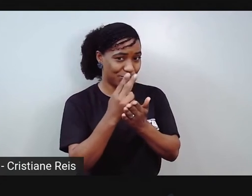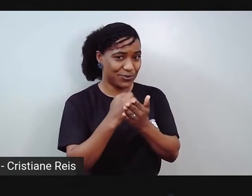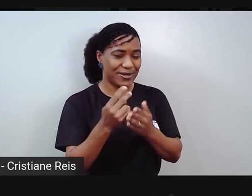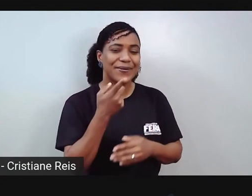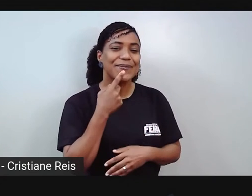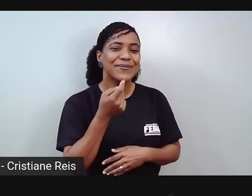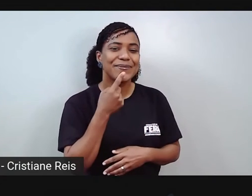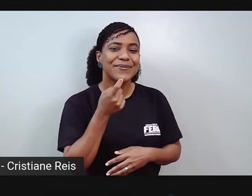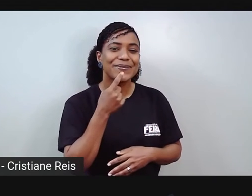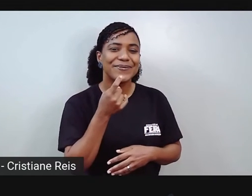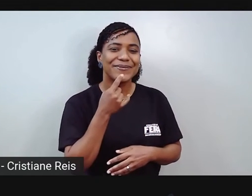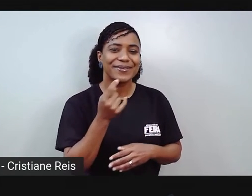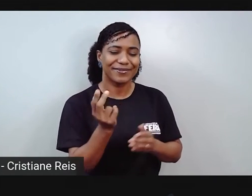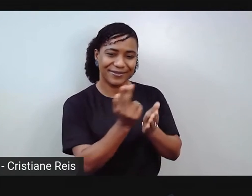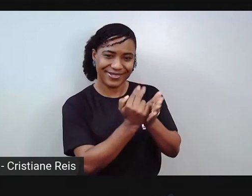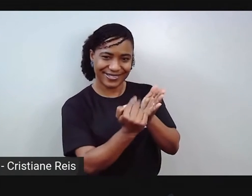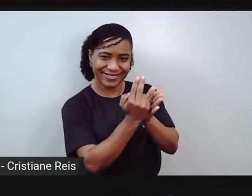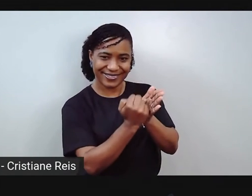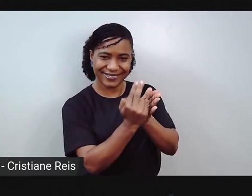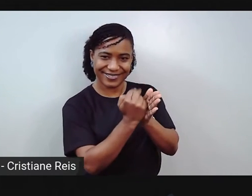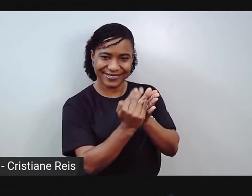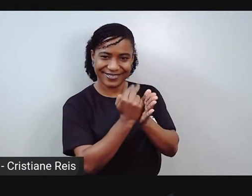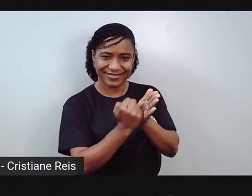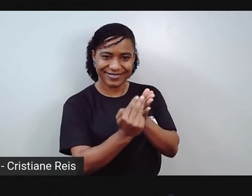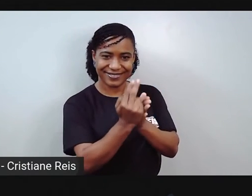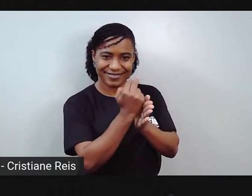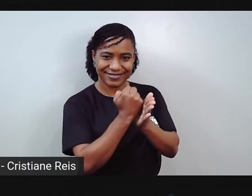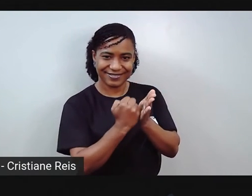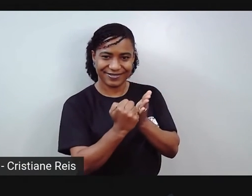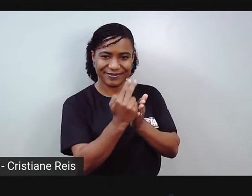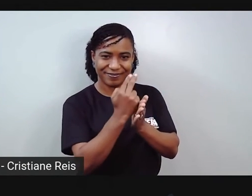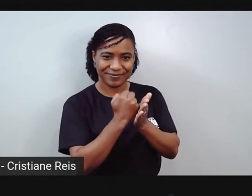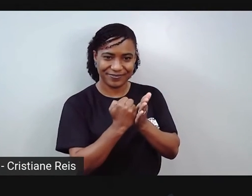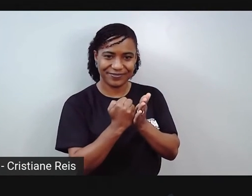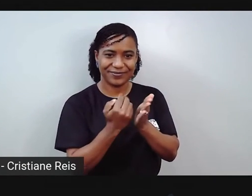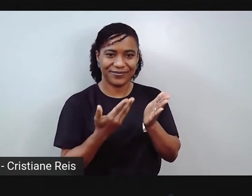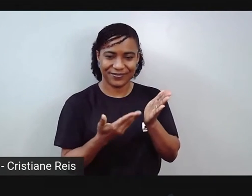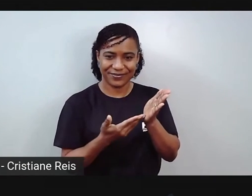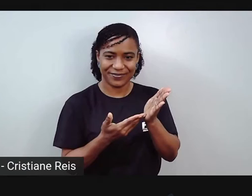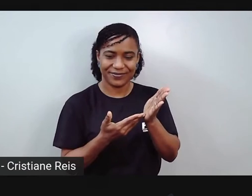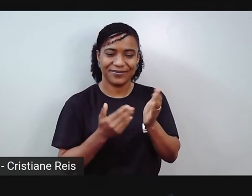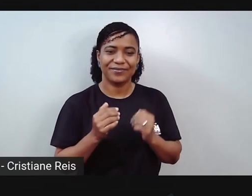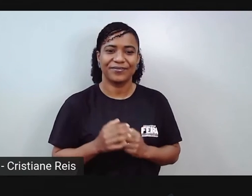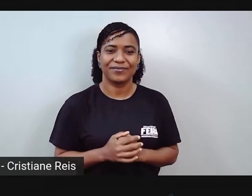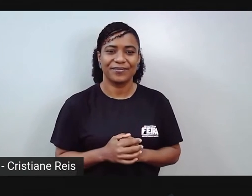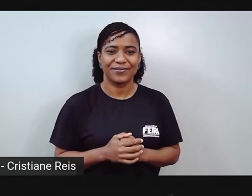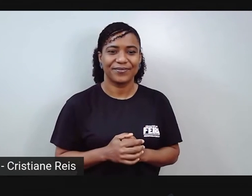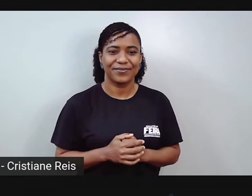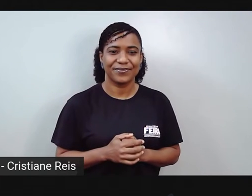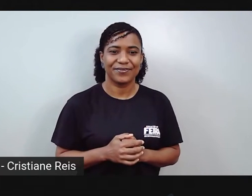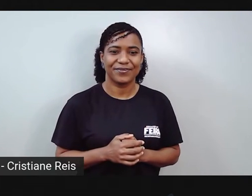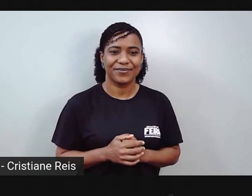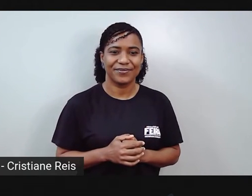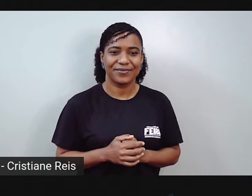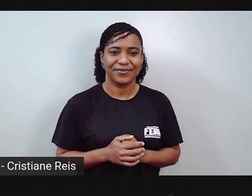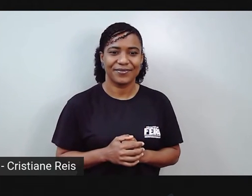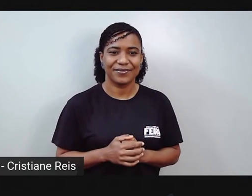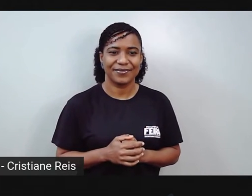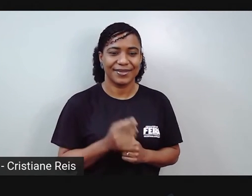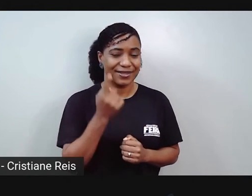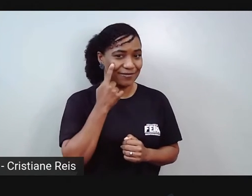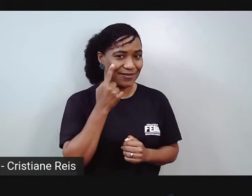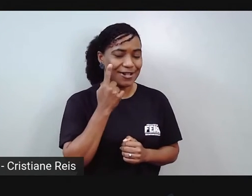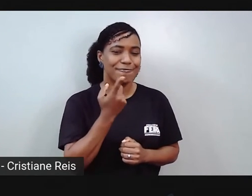meu rolinho. Isso. Esse aqui vai ficar assim, ó. Todo de canetinha